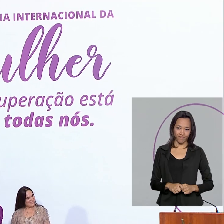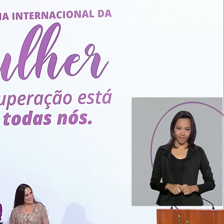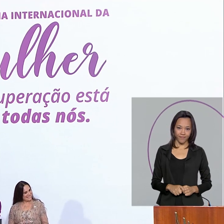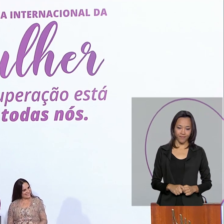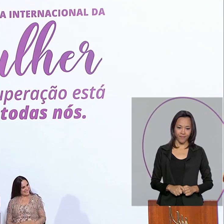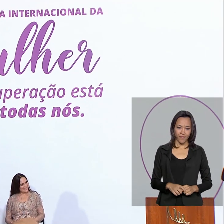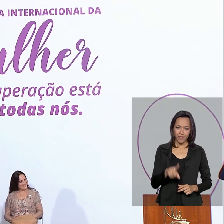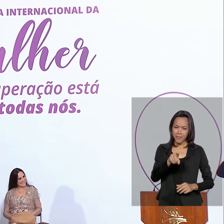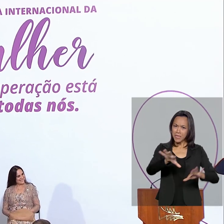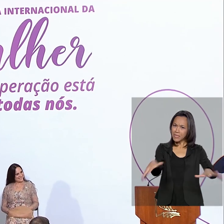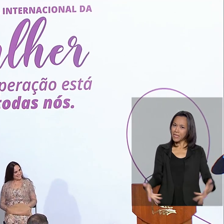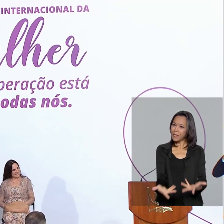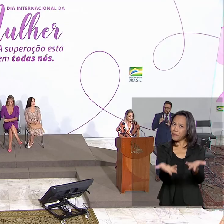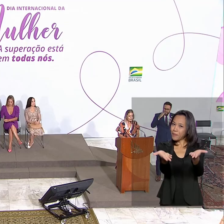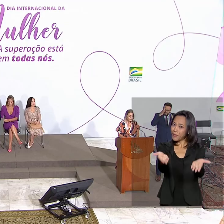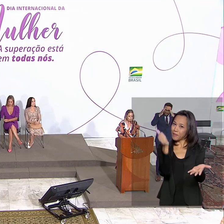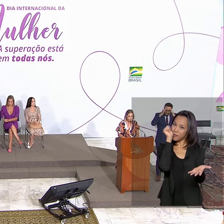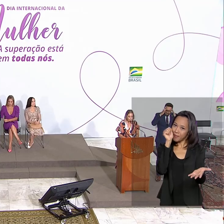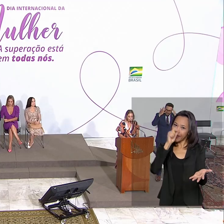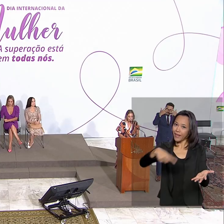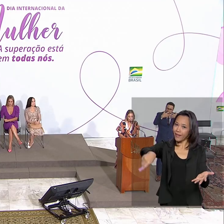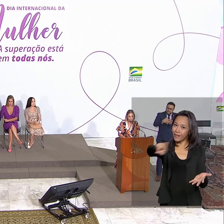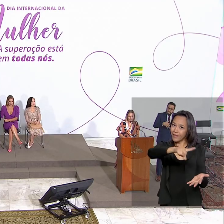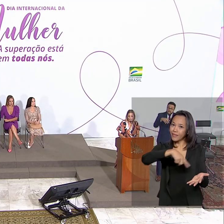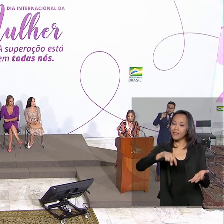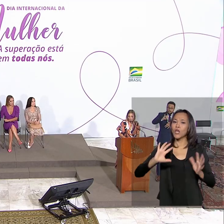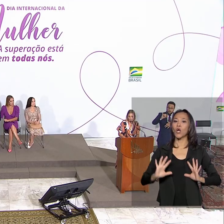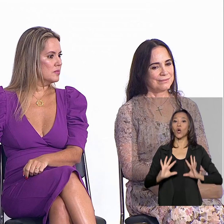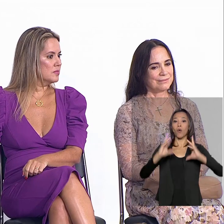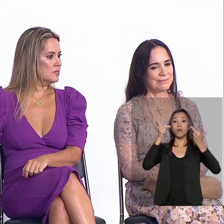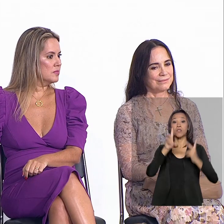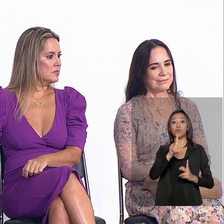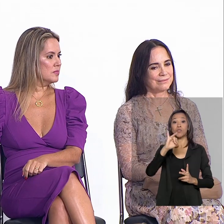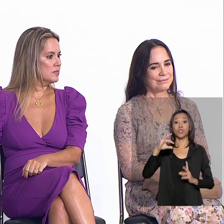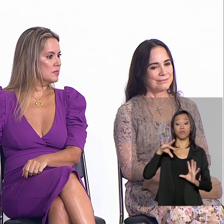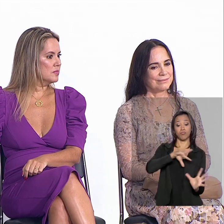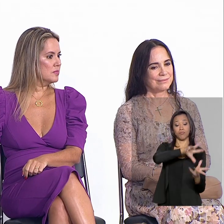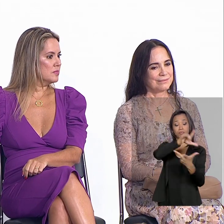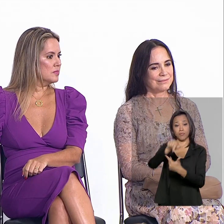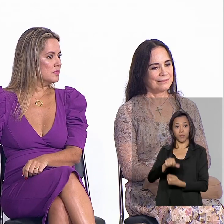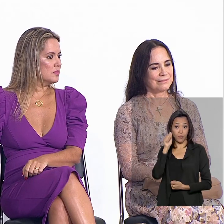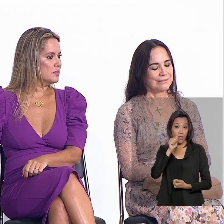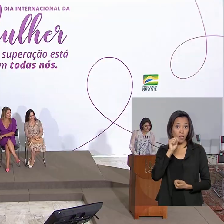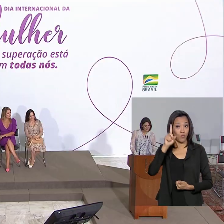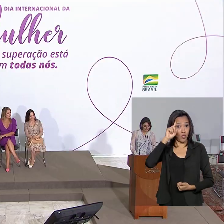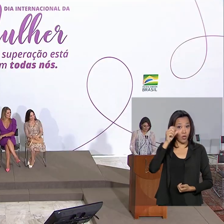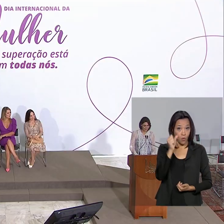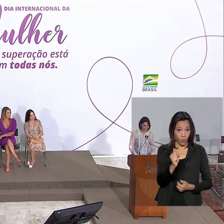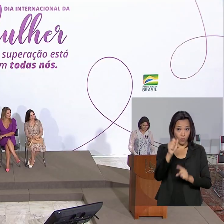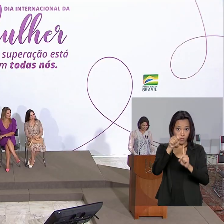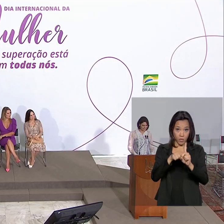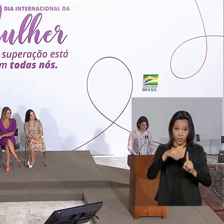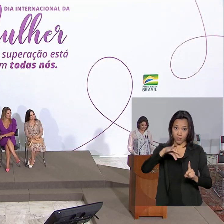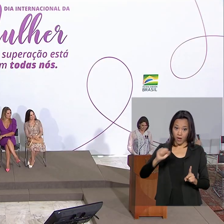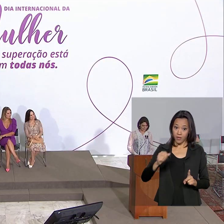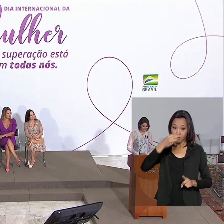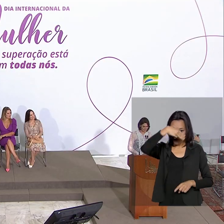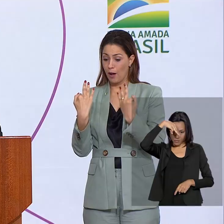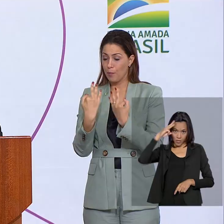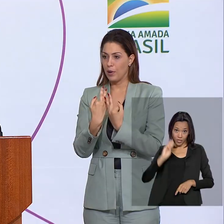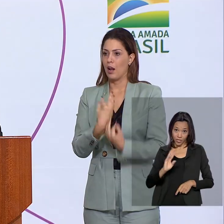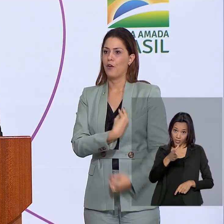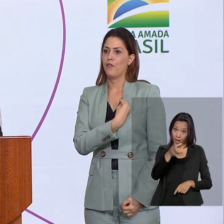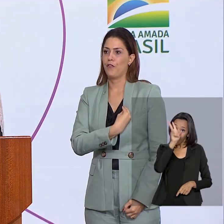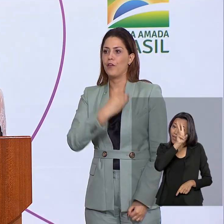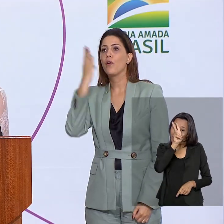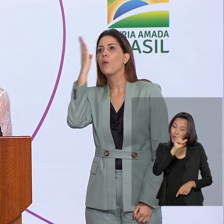Uma cerimônia para elas. Em comemoração ao Dia Internacional da Mulher, celebrado em 8 de março, a primeira dama lembrou das